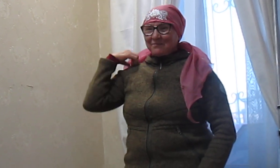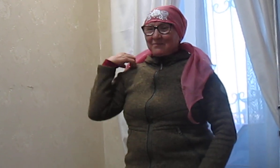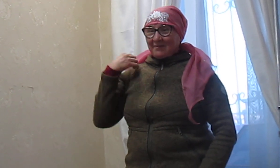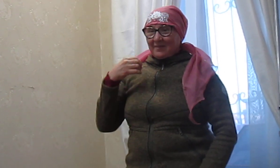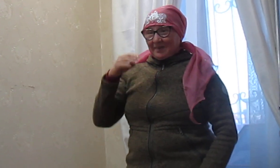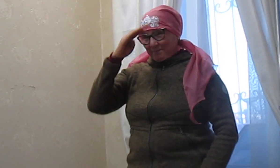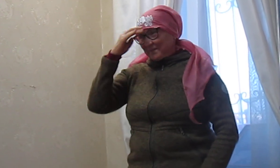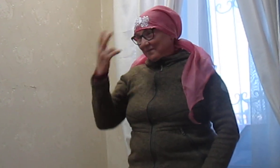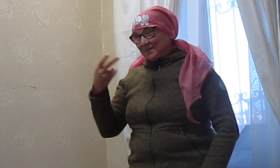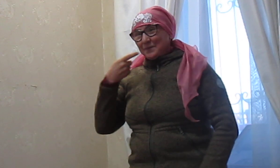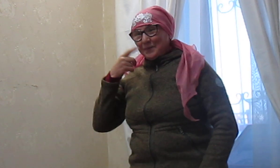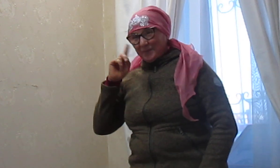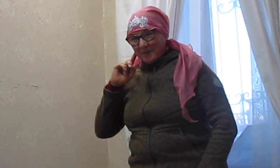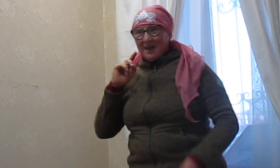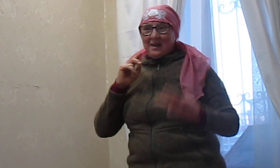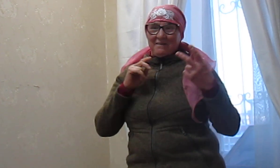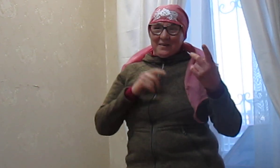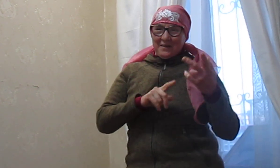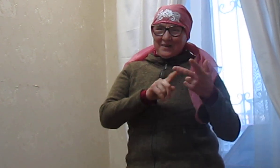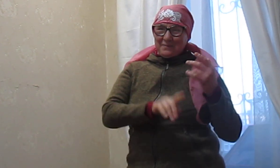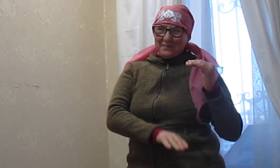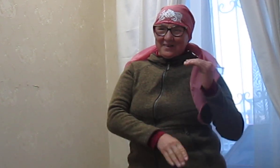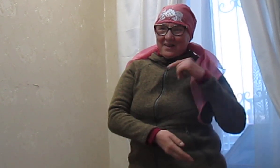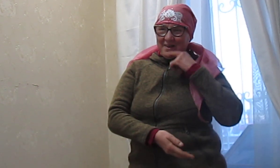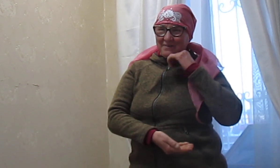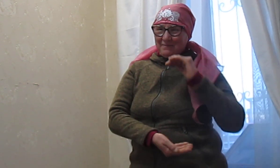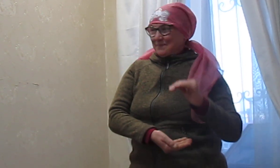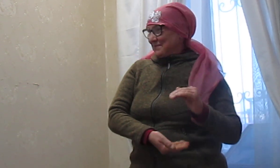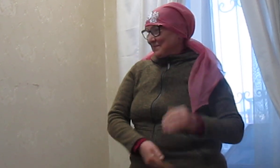мальчика у тебя. Ах, глухие. Аш, глухие.